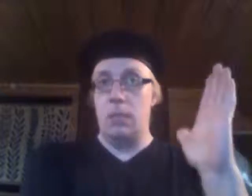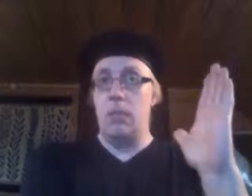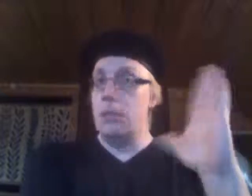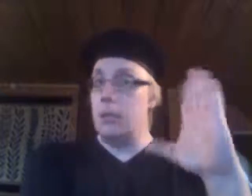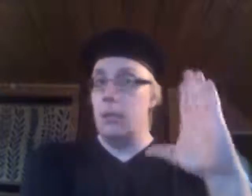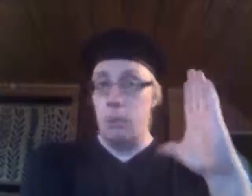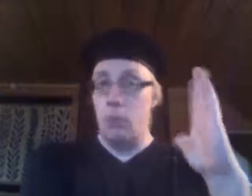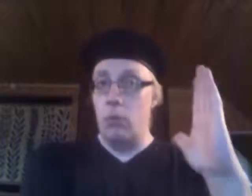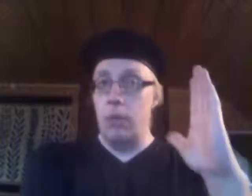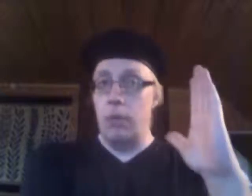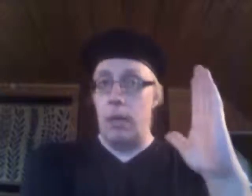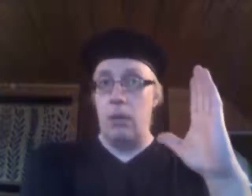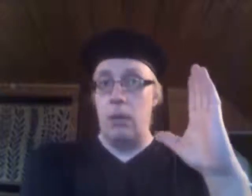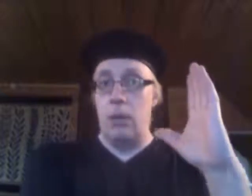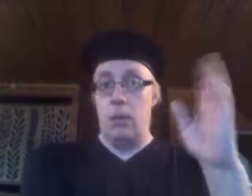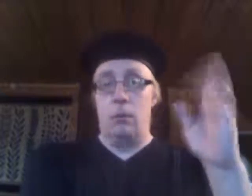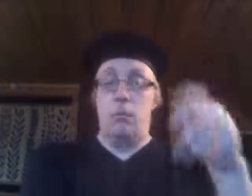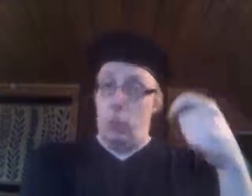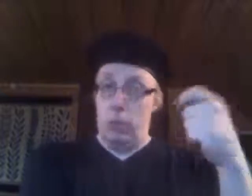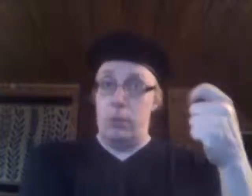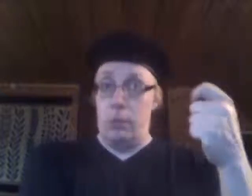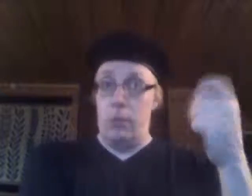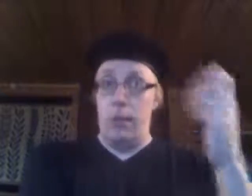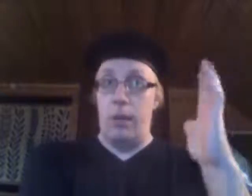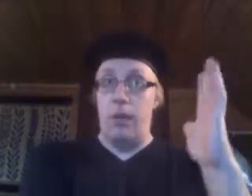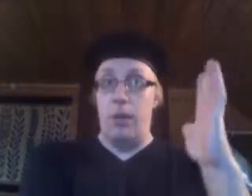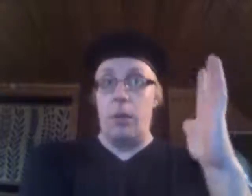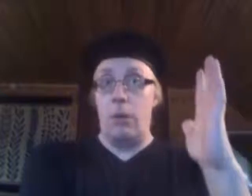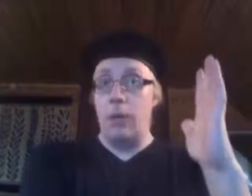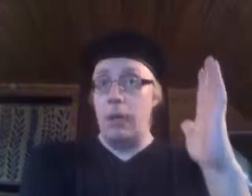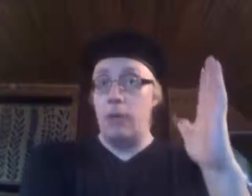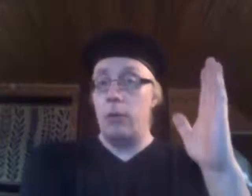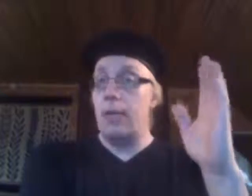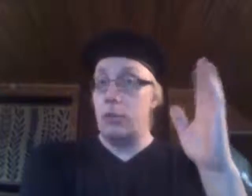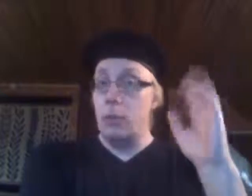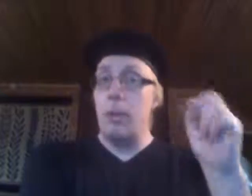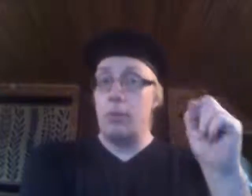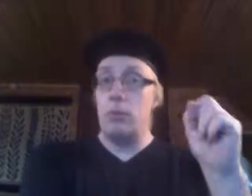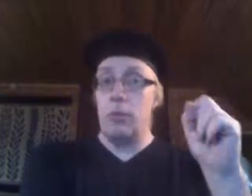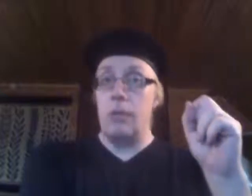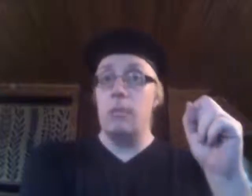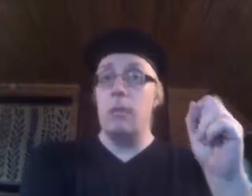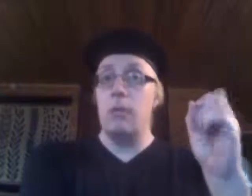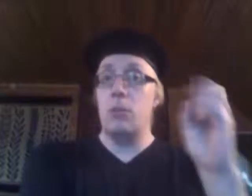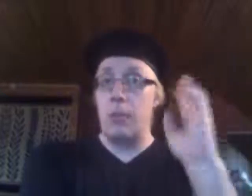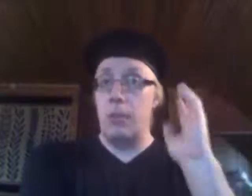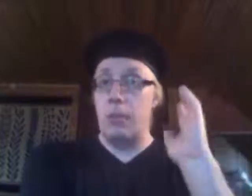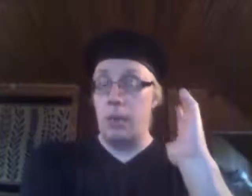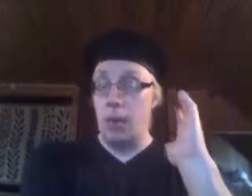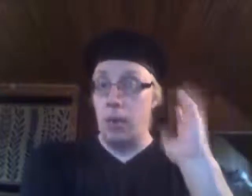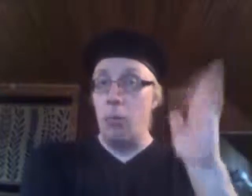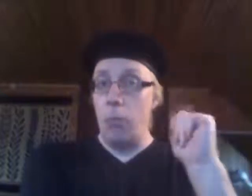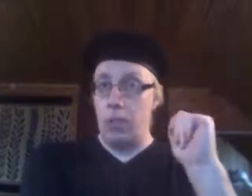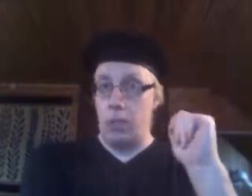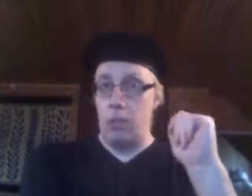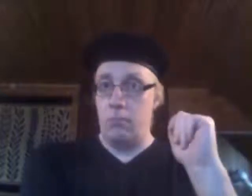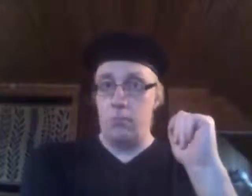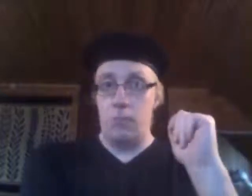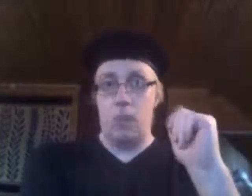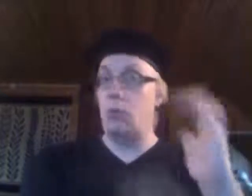sinne ja sitten ei puhunut mitään. Muistia muin aukioverilöön jälkeen suomalaiset olivat ensimmäisiä, jotka menivät tekemään kauppaa sinne. Kato,